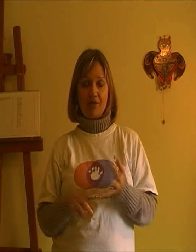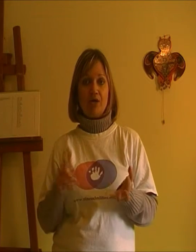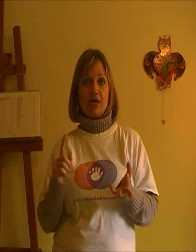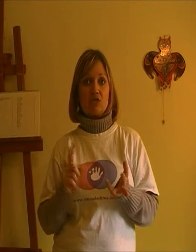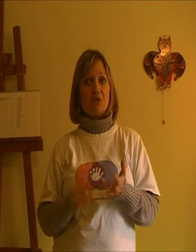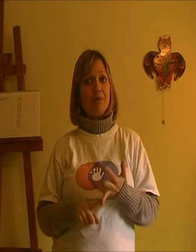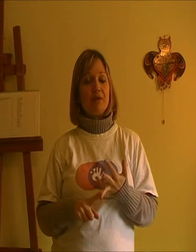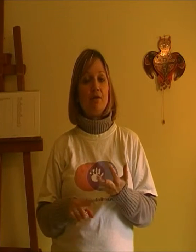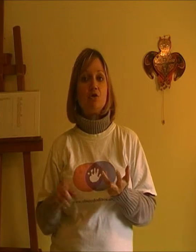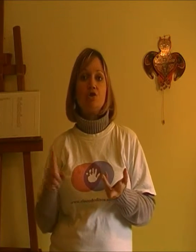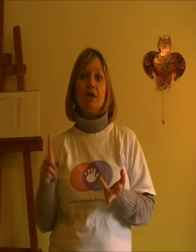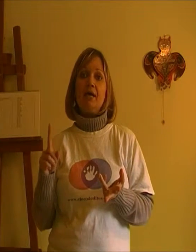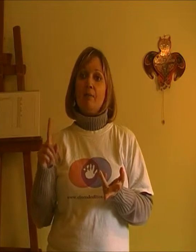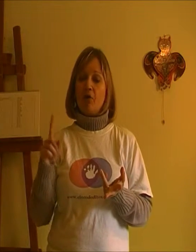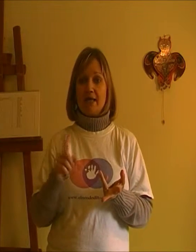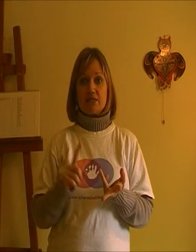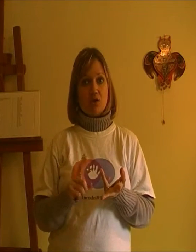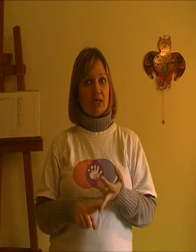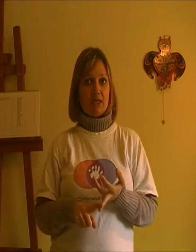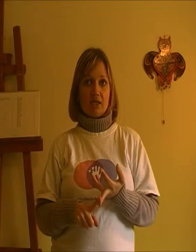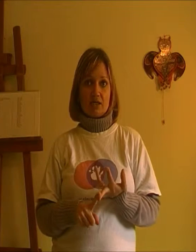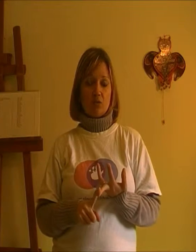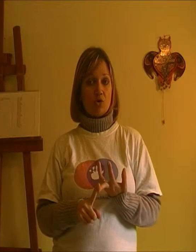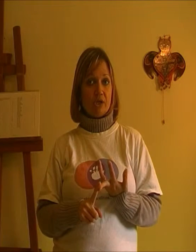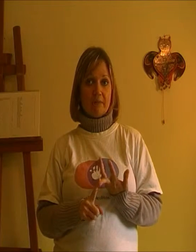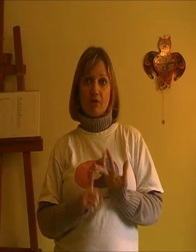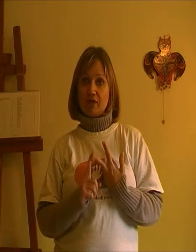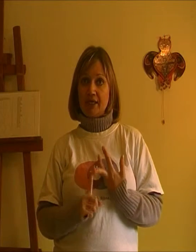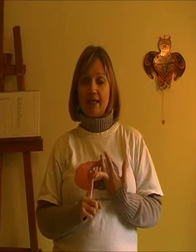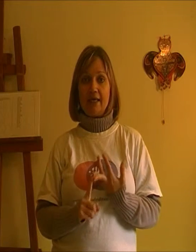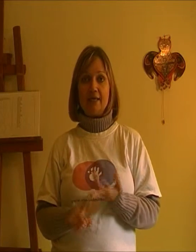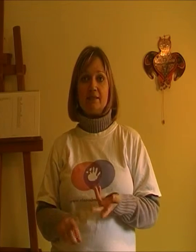canciones, con vídeos, pongáis todos los dibujos animados en inglés,